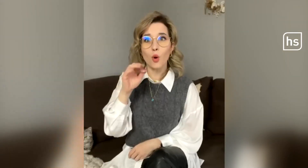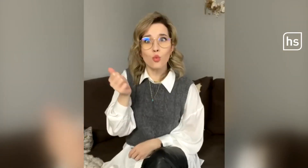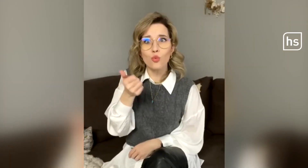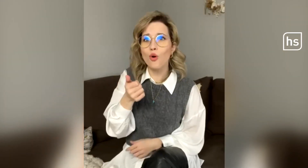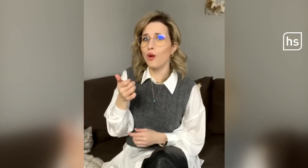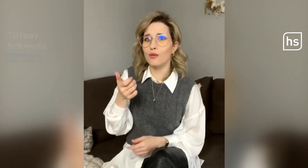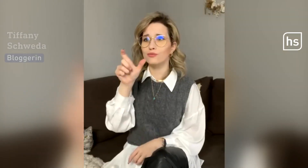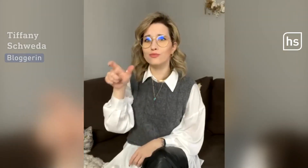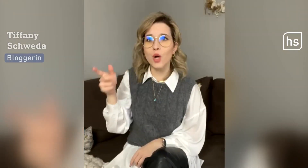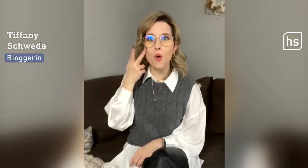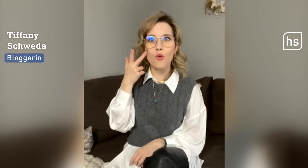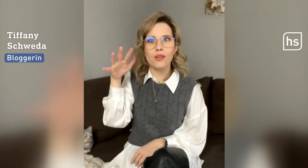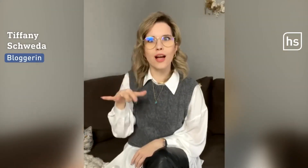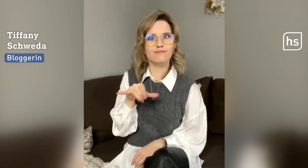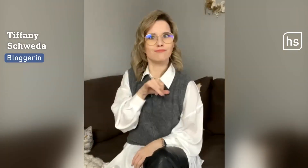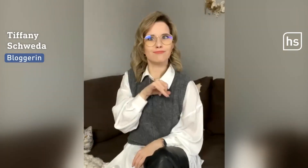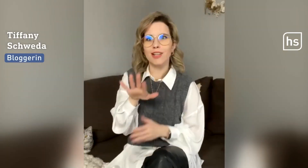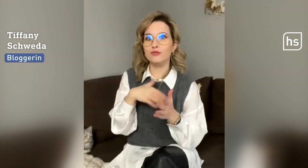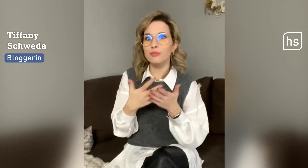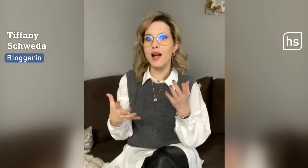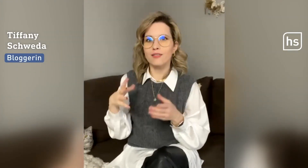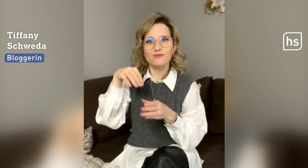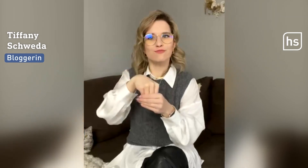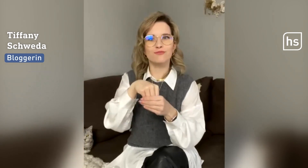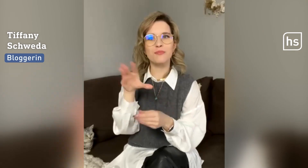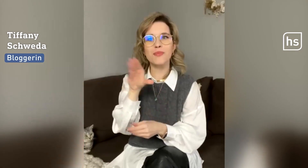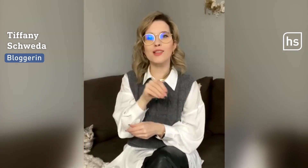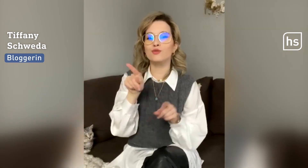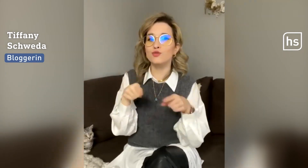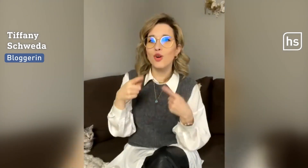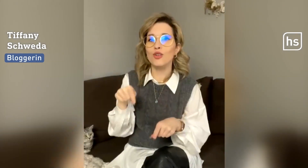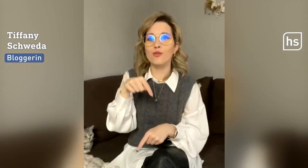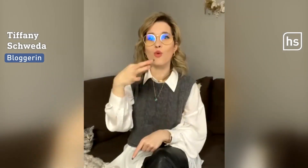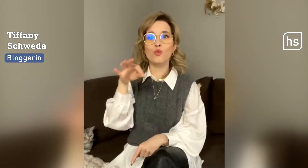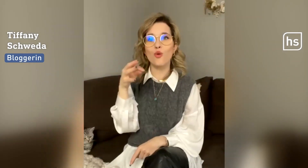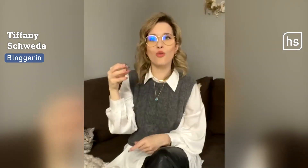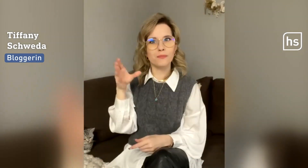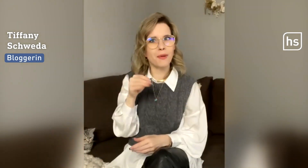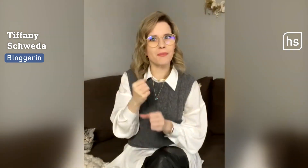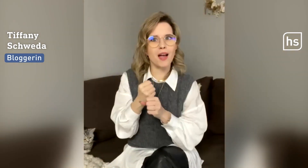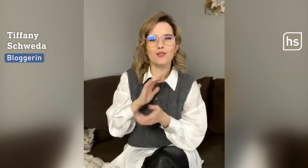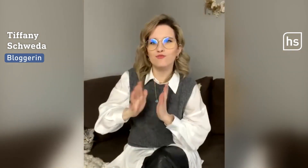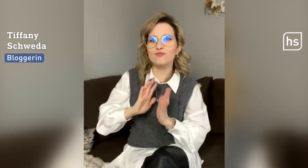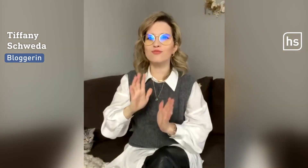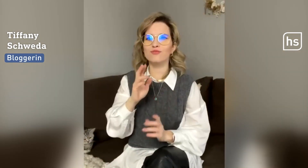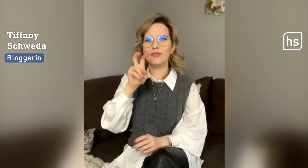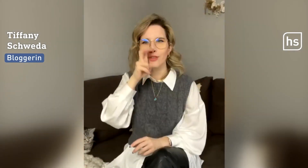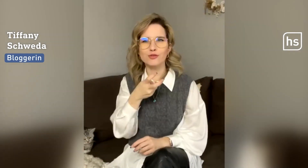Ich finde es toll, wenn Hörende Interesse daran haben, Gebärdensprache in die Choreografie von Songs einzubauen und sich daran versuchen, Lieder zu